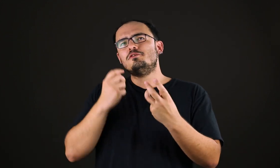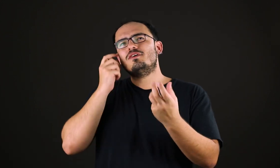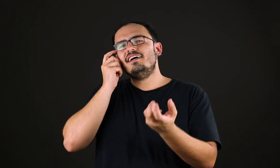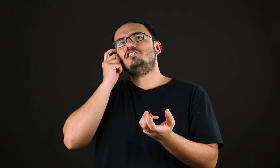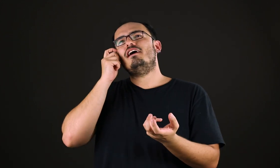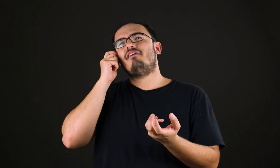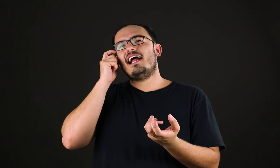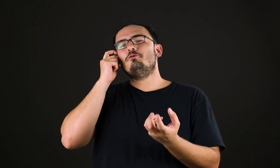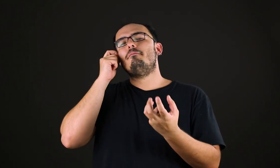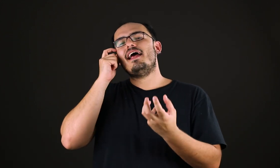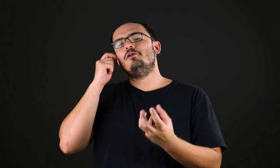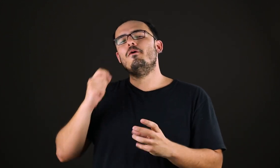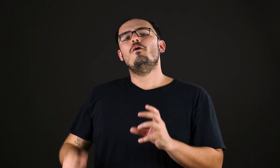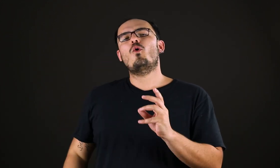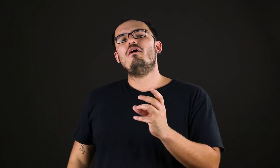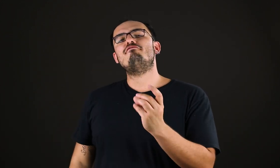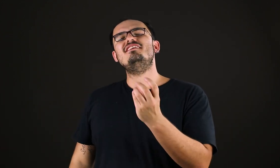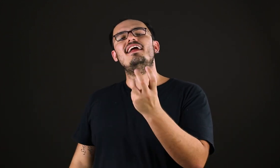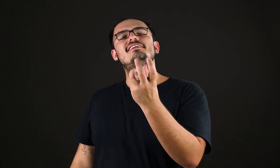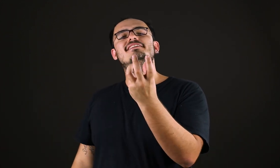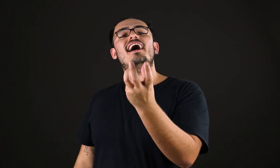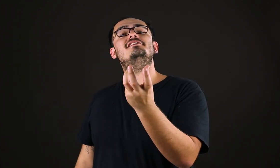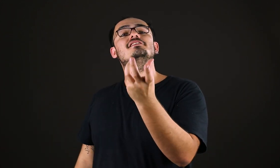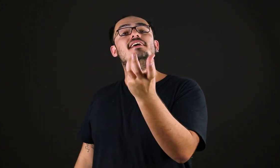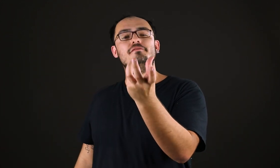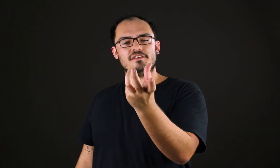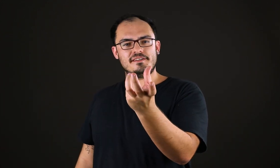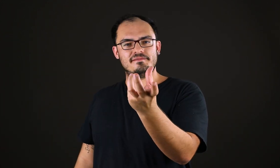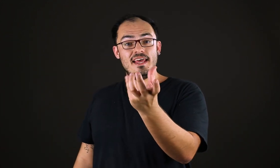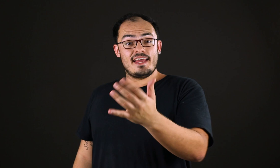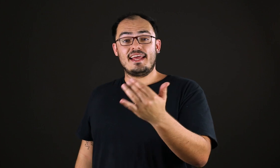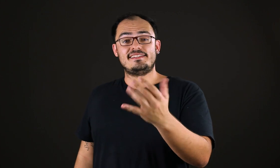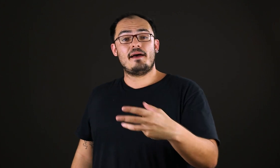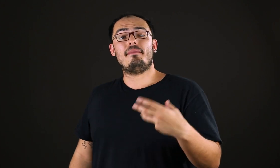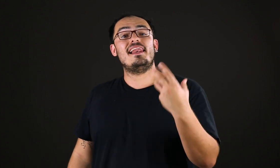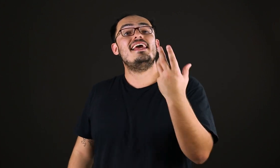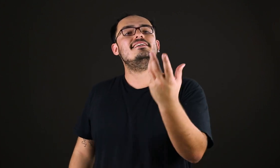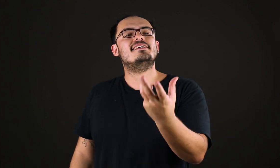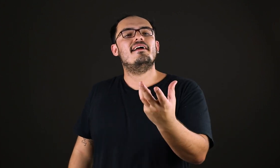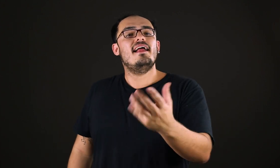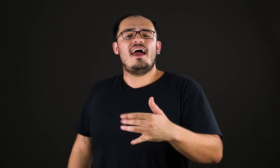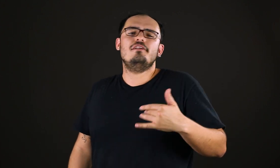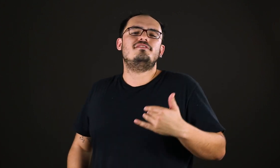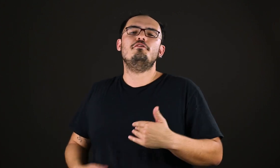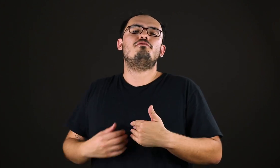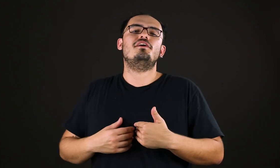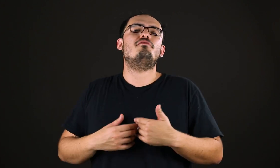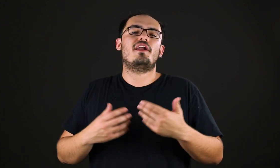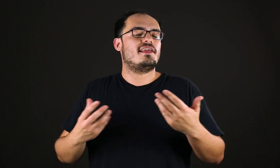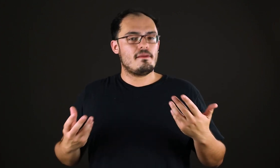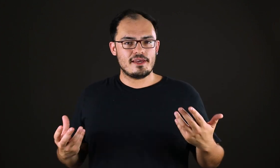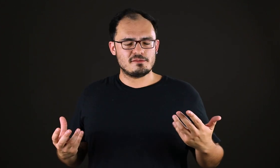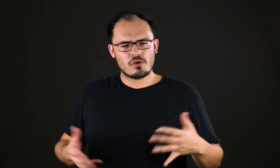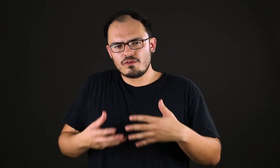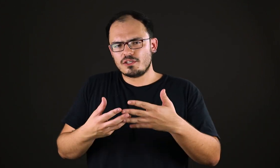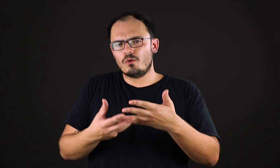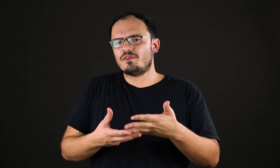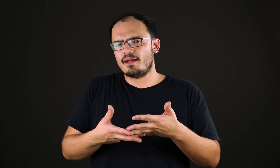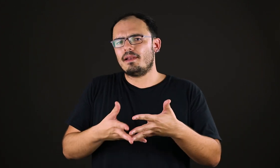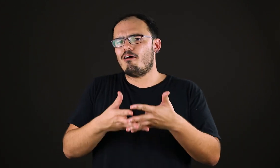isso que o Kant vai falar no belo como a finalidade sem fim. Quer dizer, a beleza, ela não tem um fim fora dela mesma. Quando você contempla